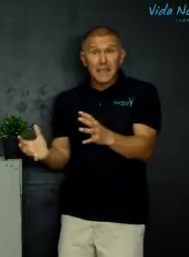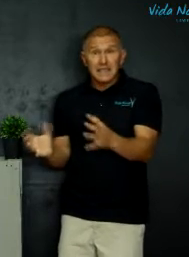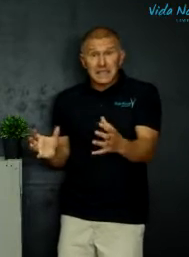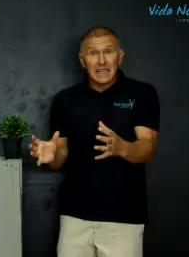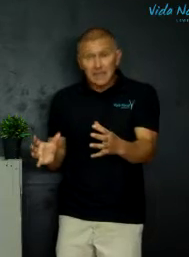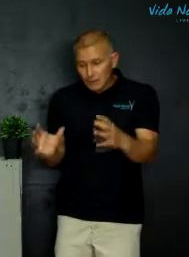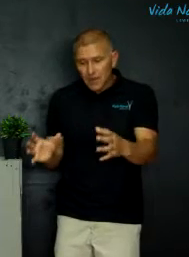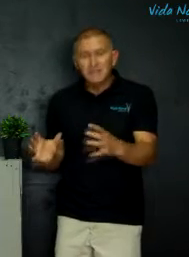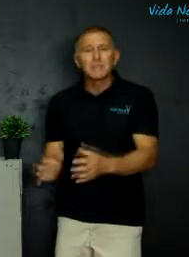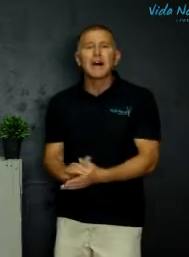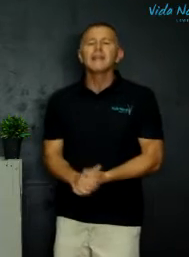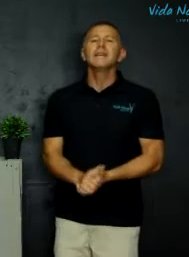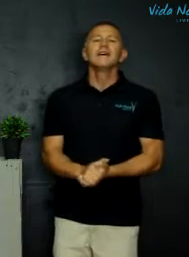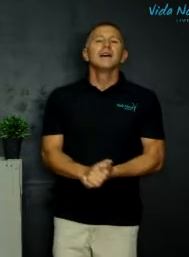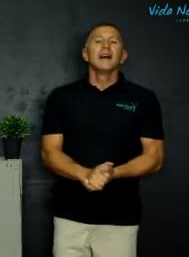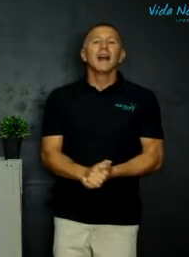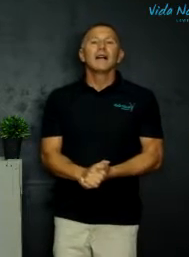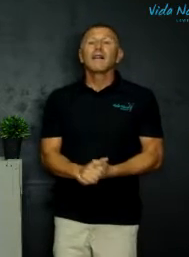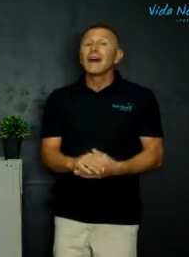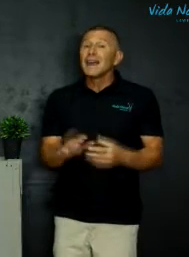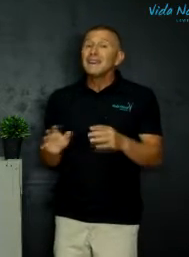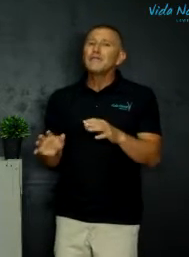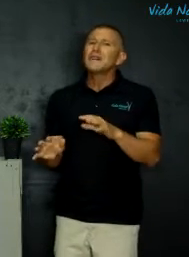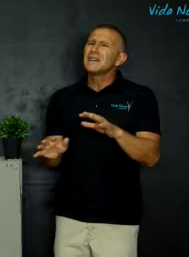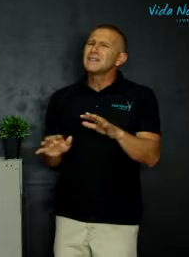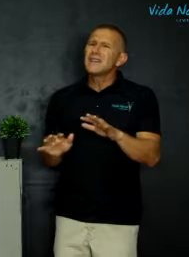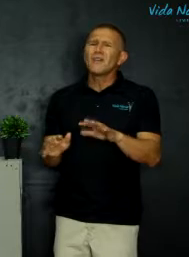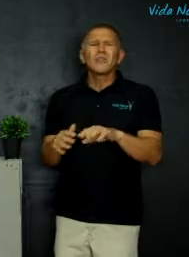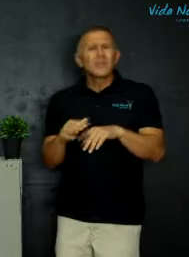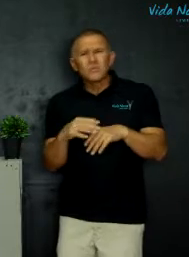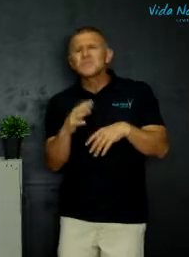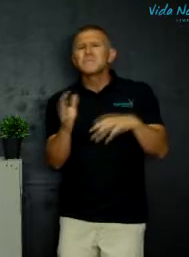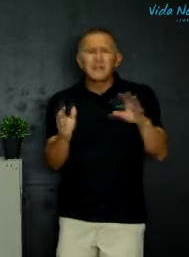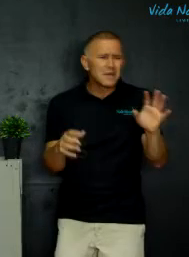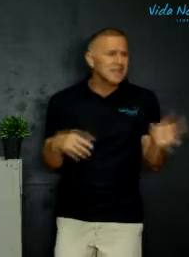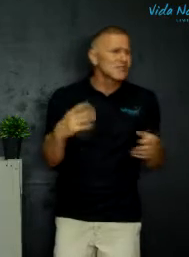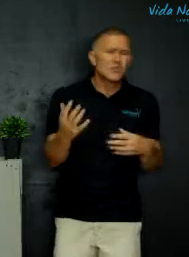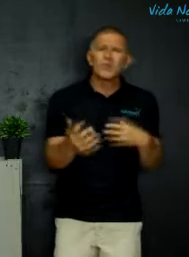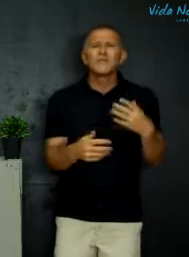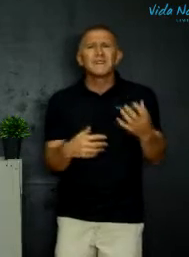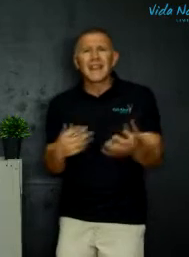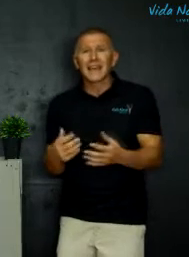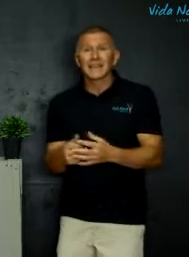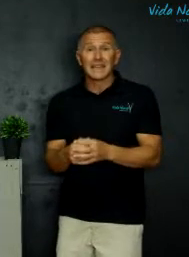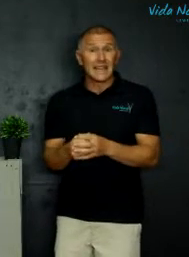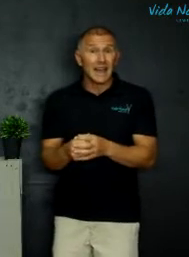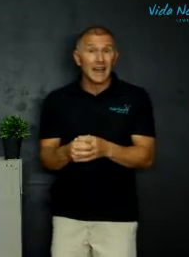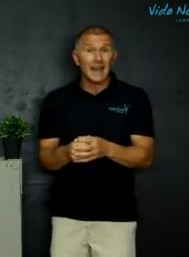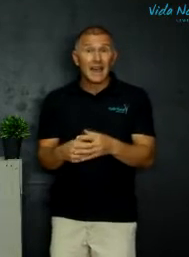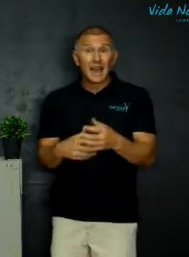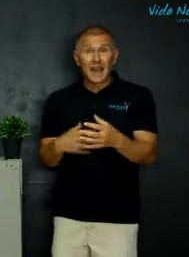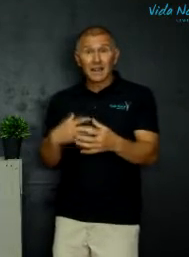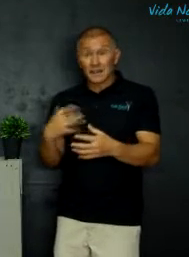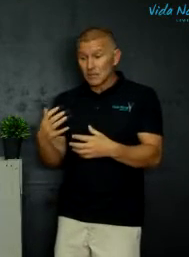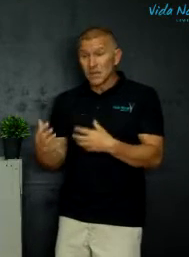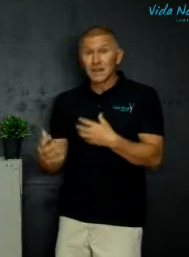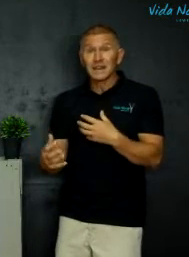meisies kies vir een span, gaan hy nie vulle sê, ok kom ons speel my net so nog vir die lekkerde. Nee, hy gaan hulle begin